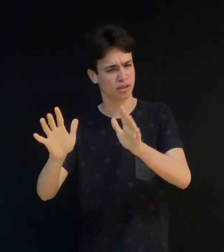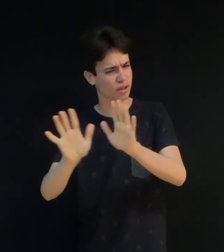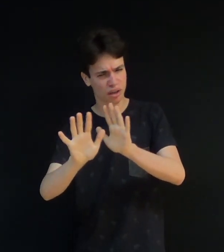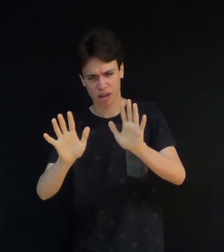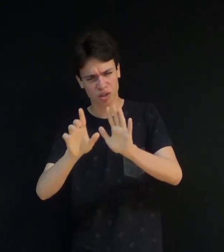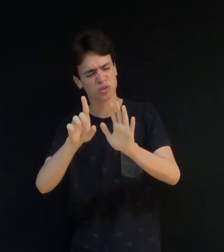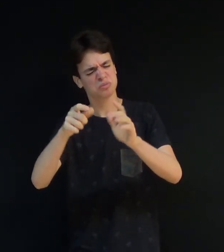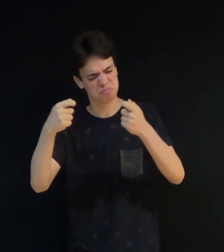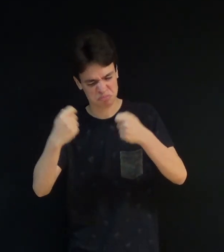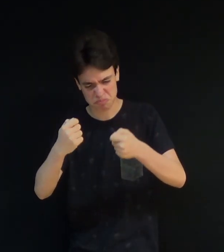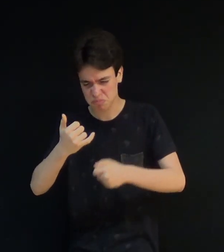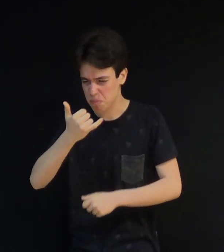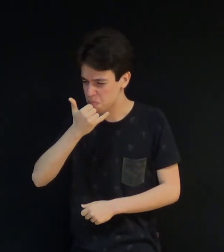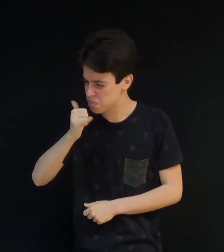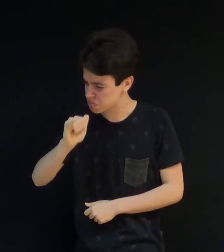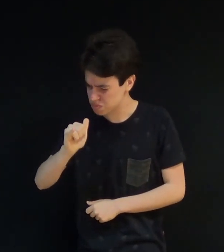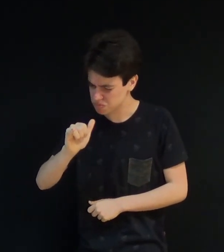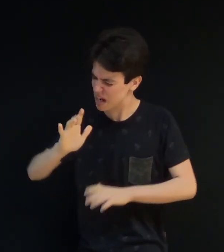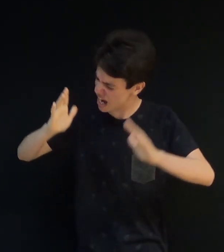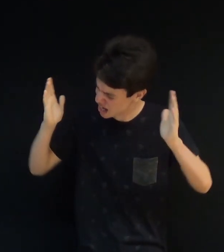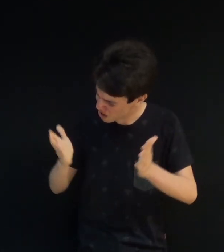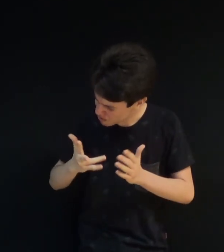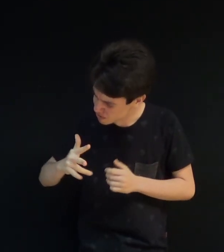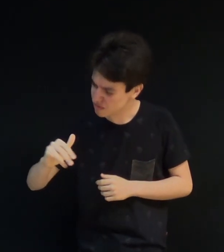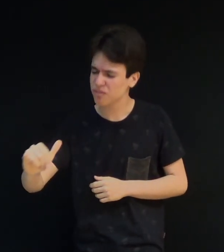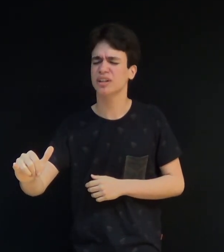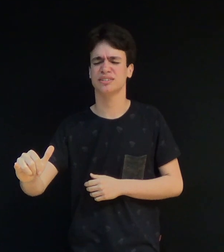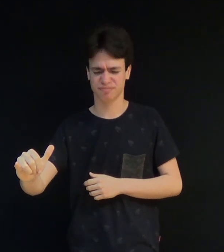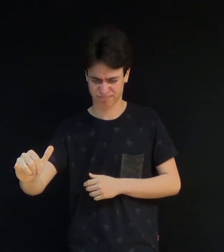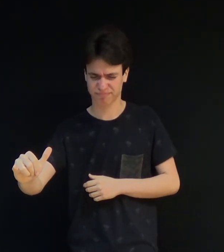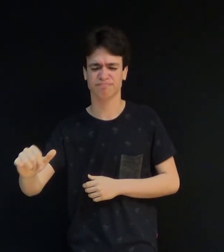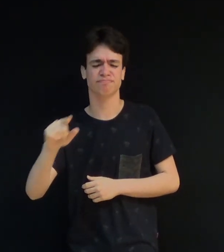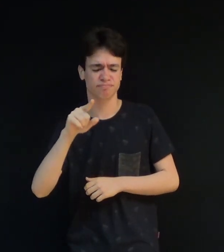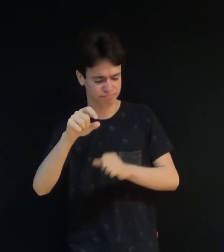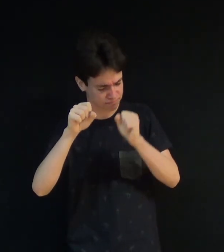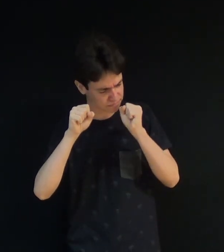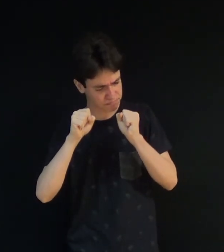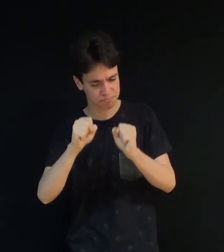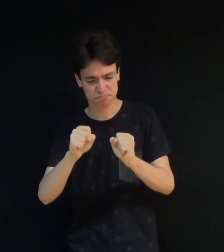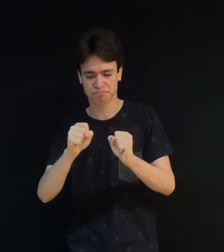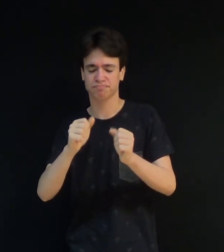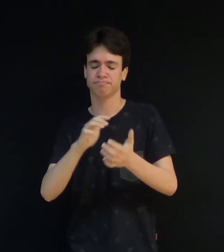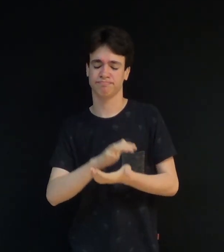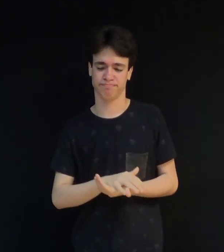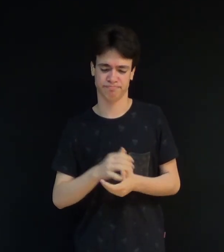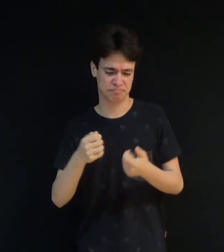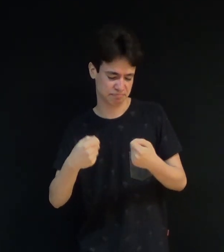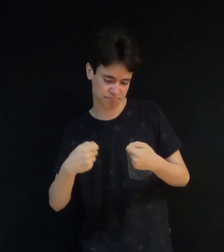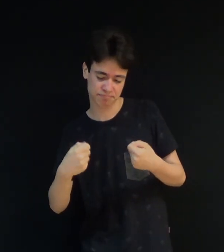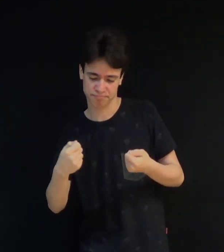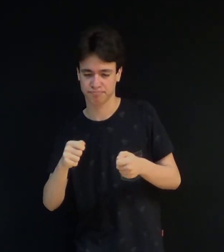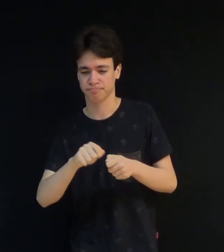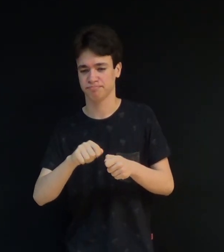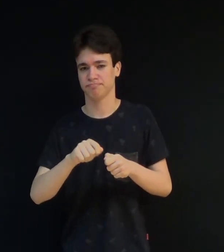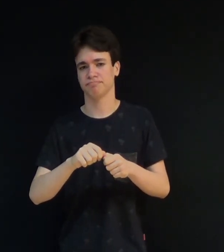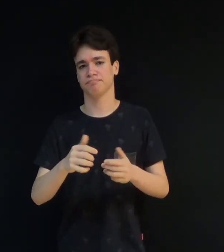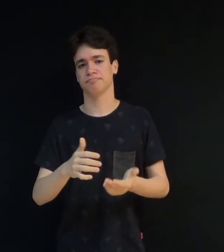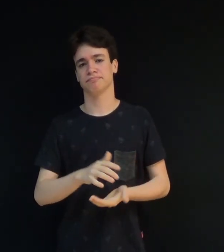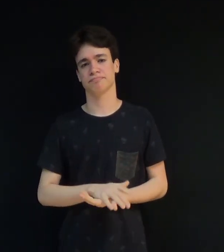perdoar, não perca tempo. Vá e faça aquilo que você tem que fazer. Deus nos desafia a praticar o